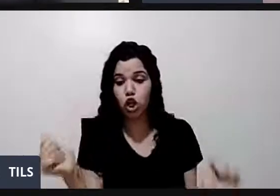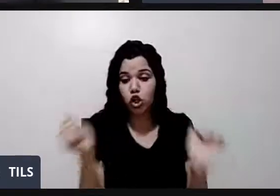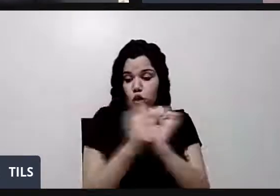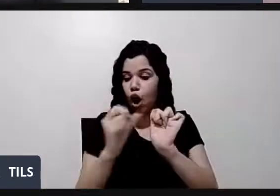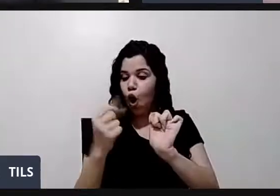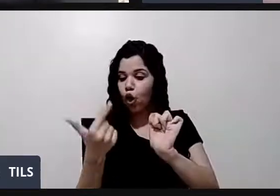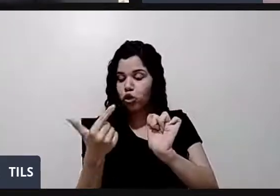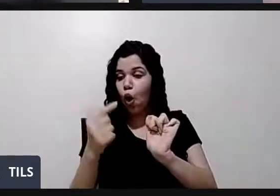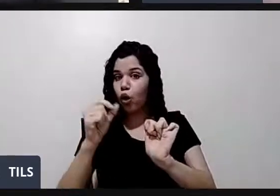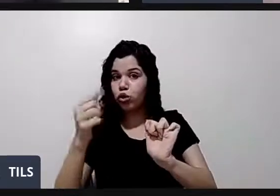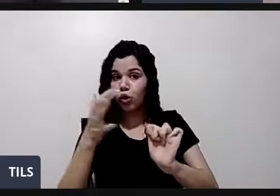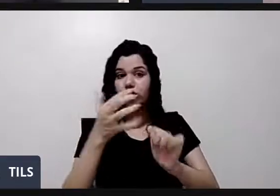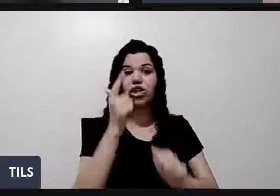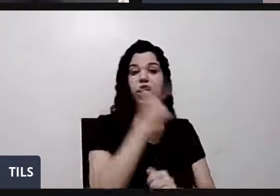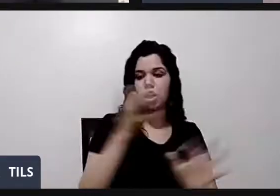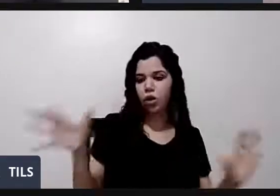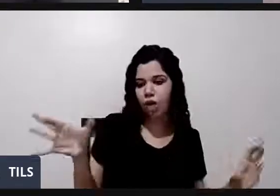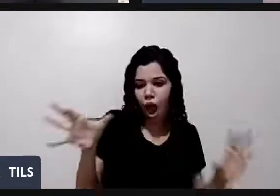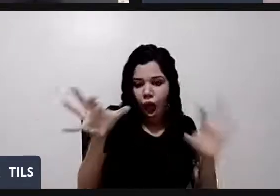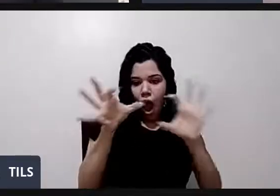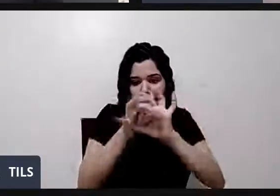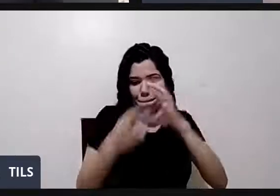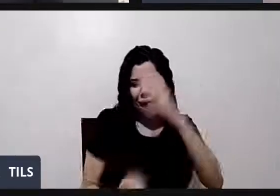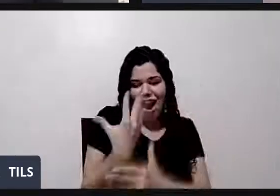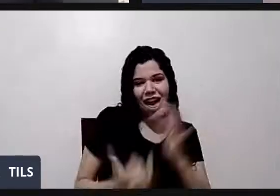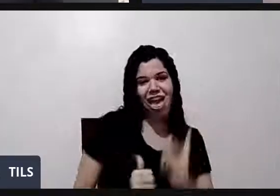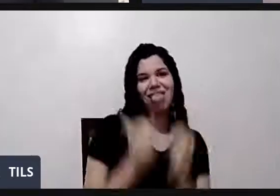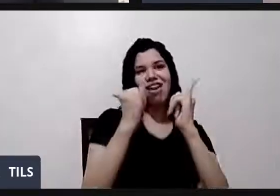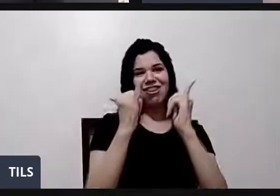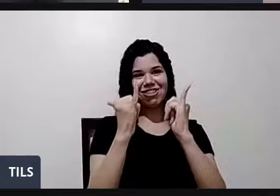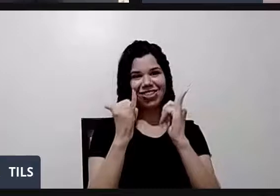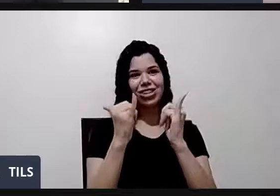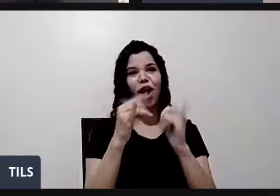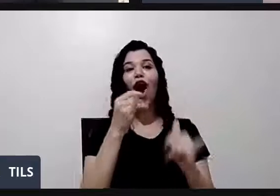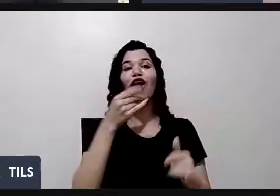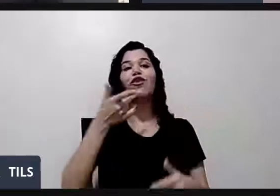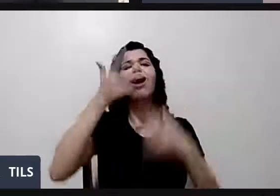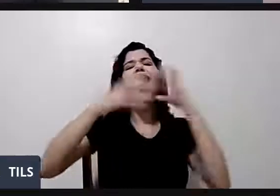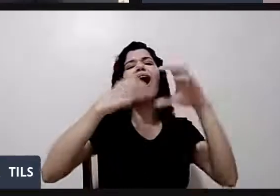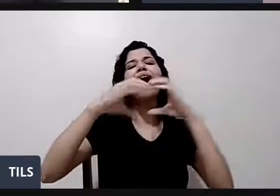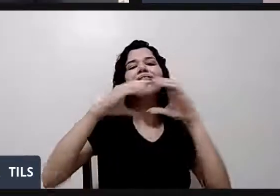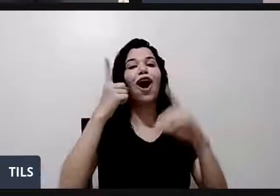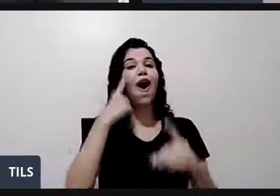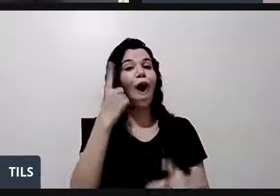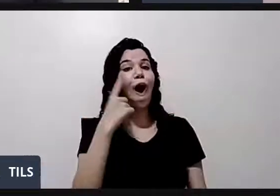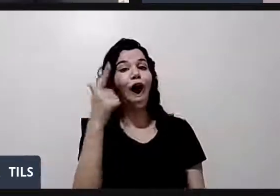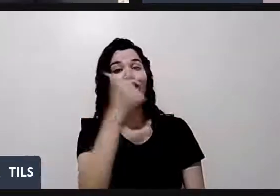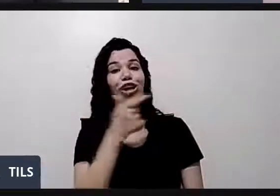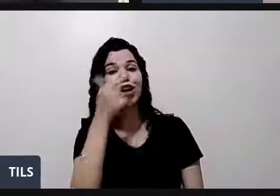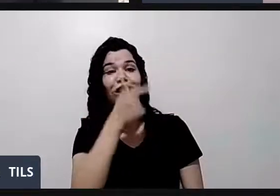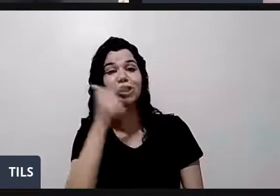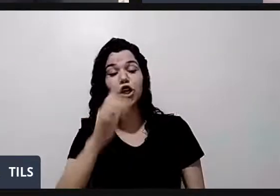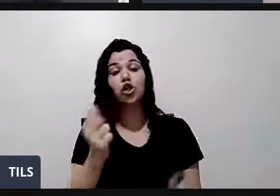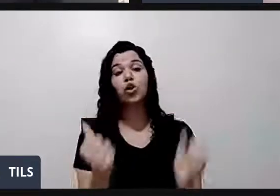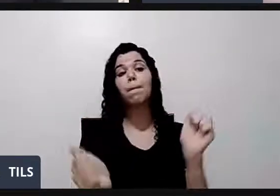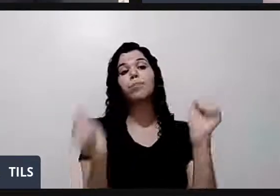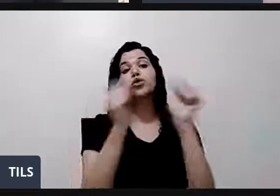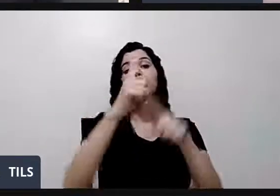dar energia. Eu vou dizer isso cantando. Glicose mais oxigênio. Glicose mais